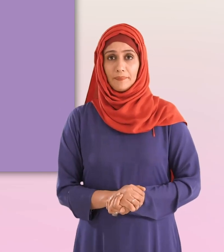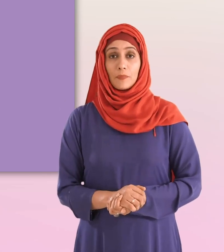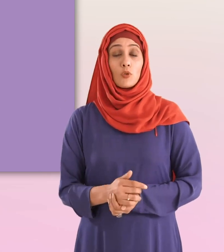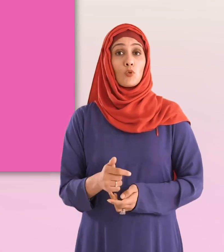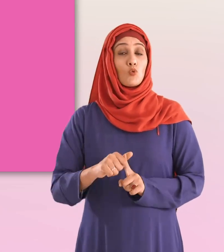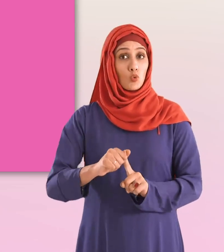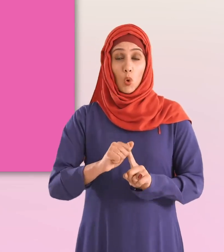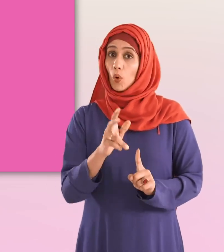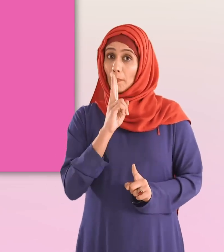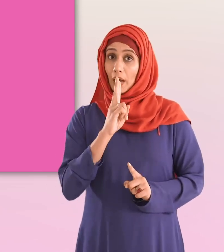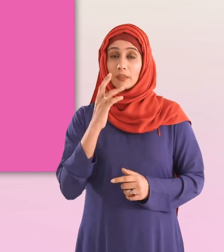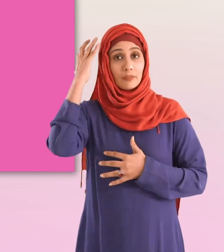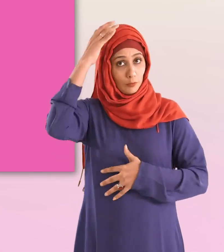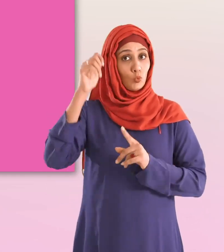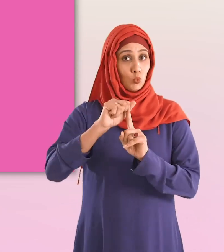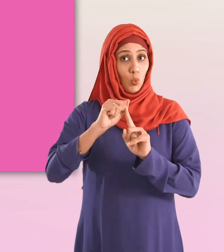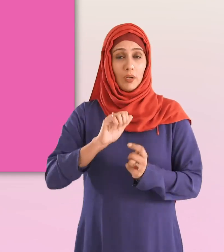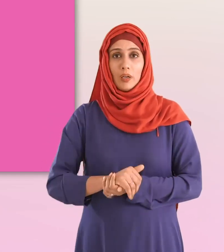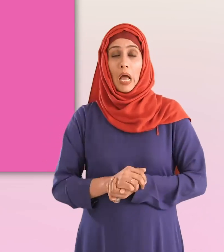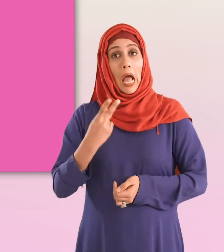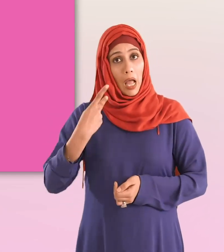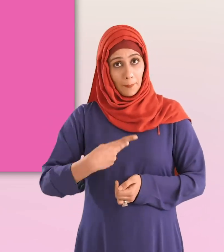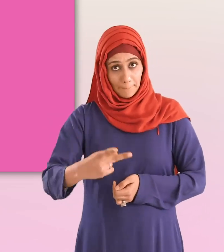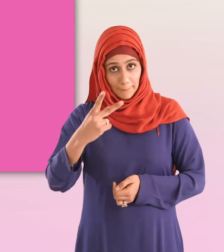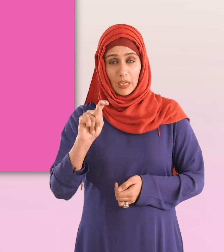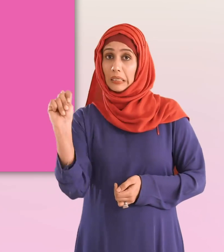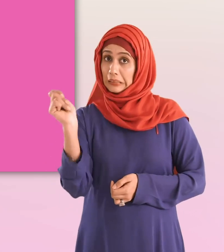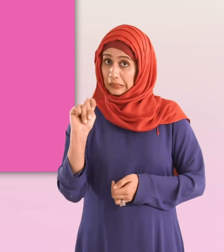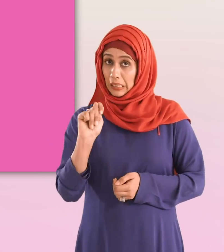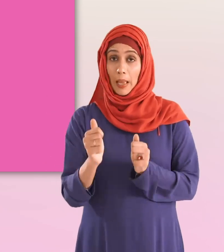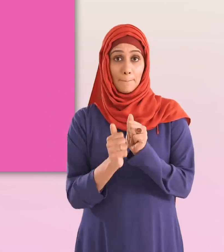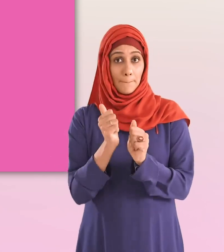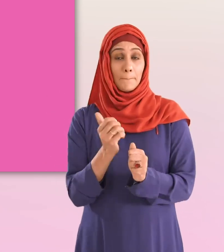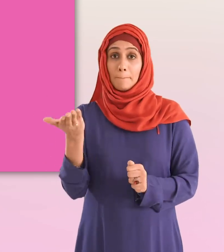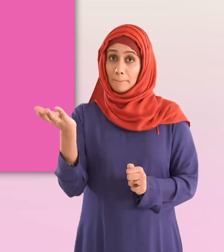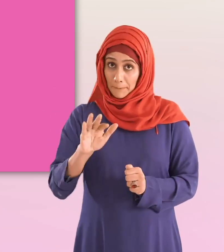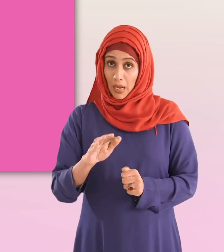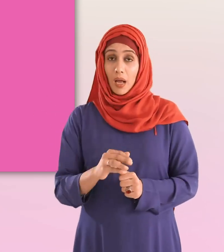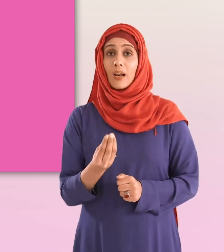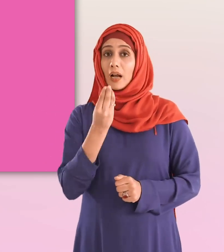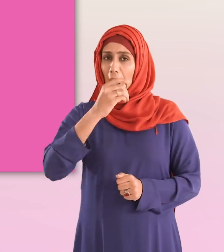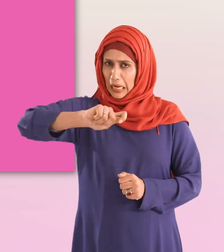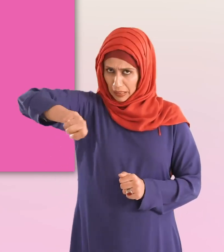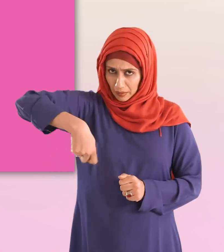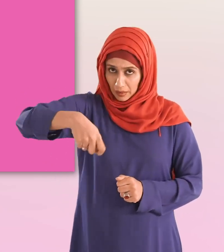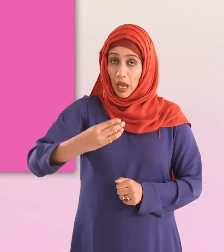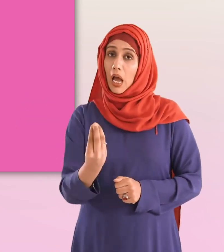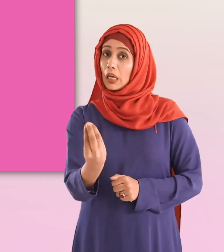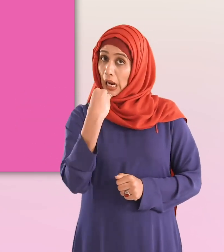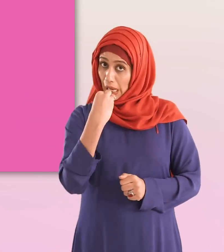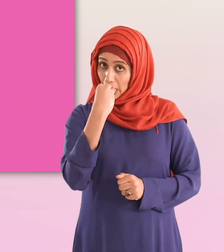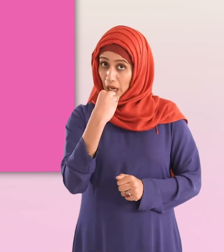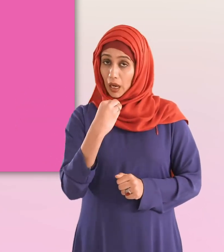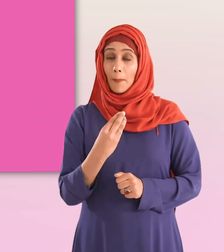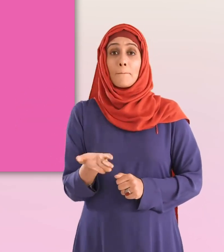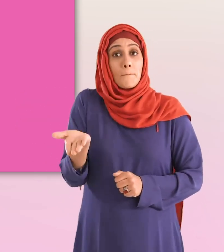اہم بات یہ ہے کہ قسلیں ہمیشہ ہمام یا لیٹرین کے استعمال کے بعد کھانا پکانے اور کھانے